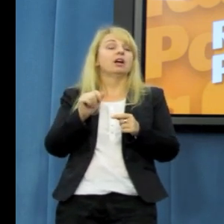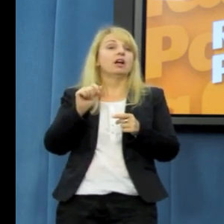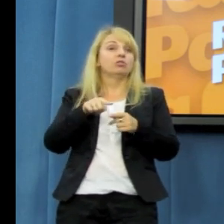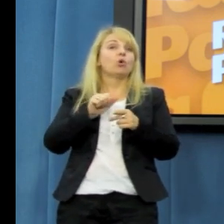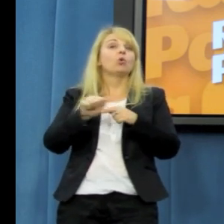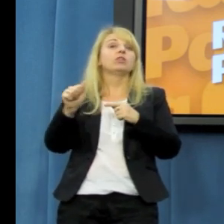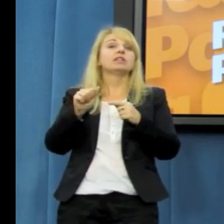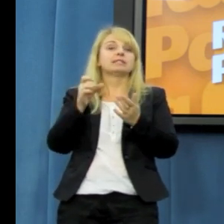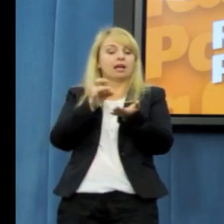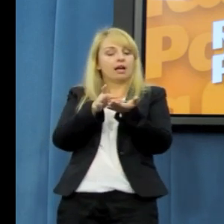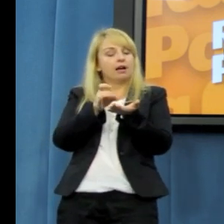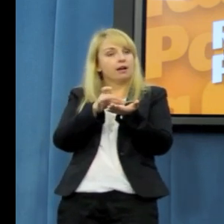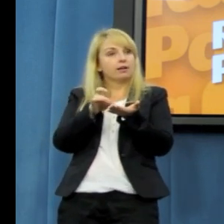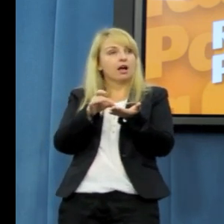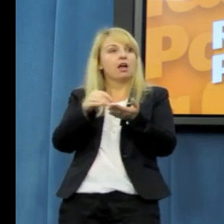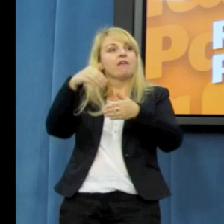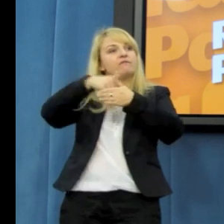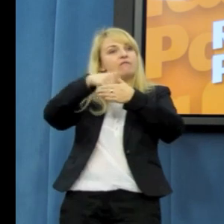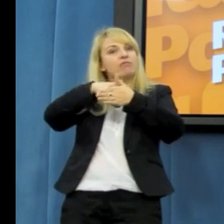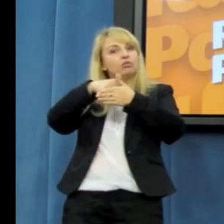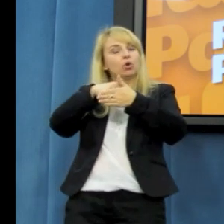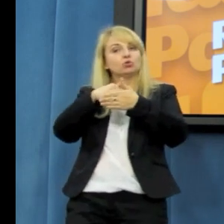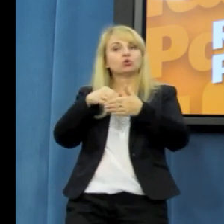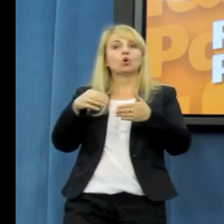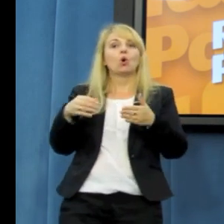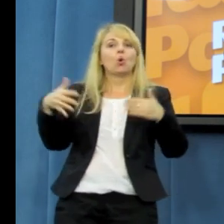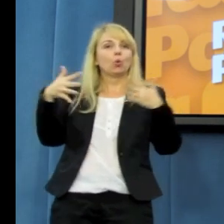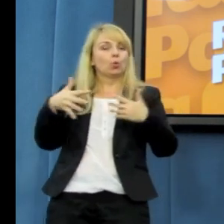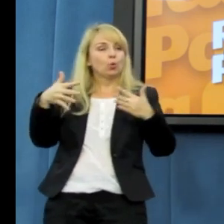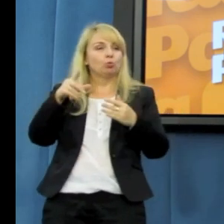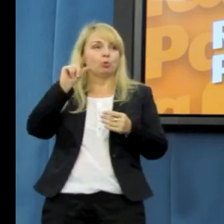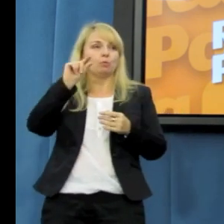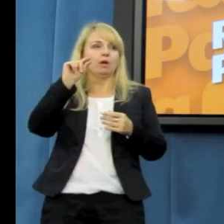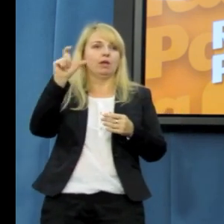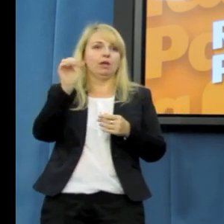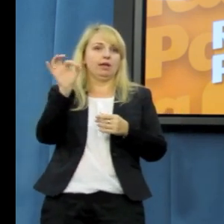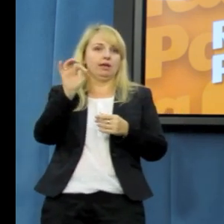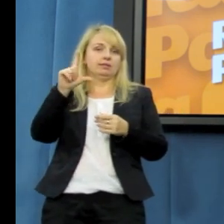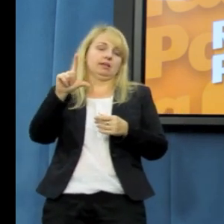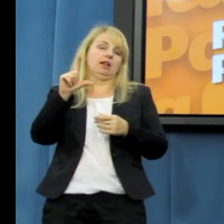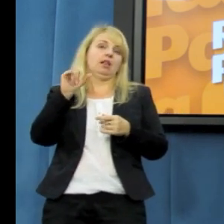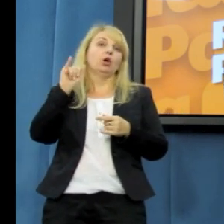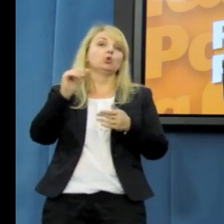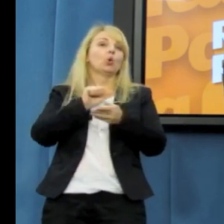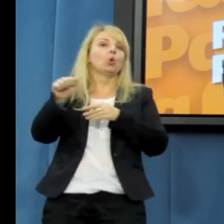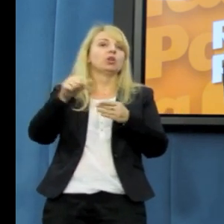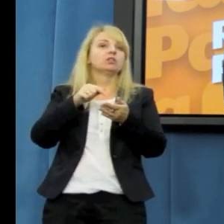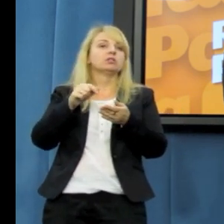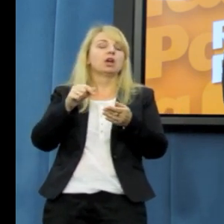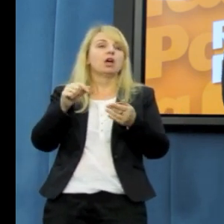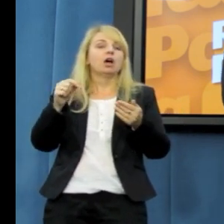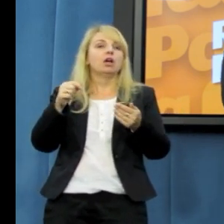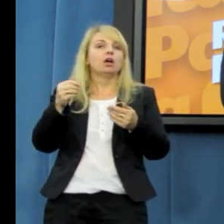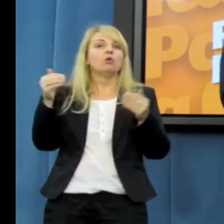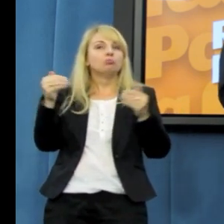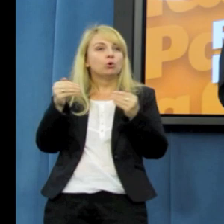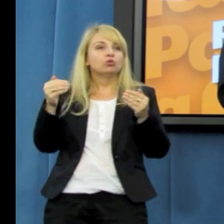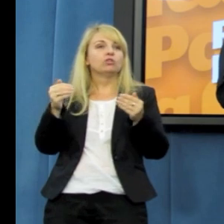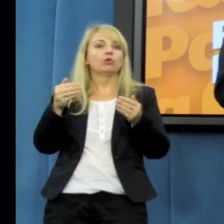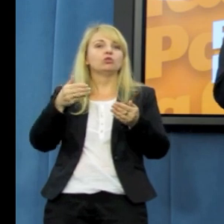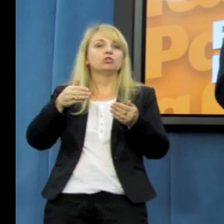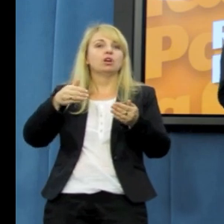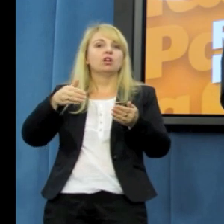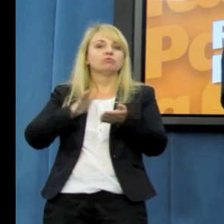grę wewnątrz PSL-u i oczywiście sposób wpłynięcia Donalda Tuska.